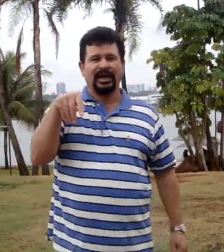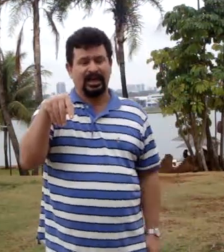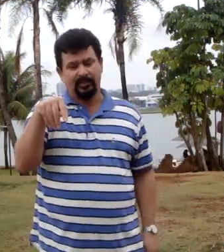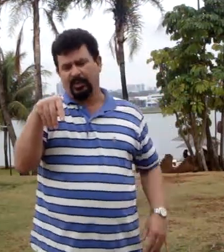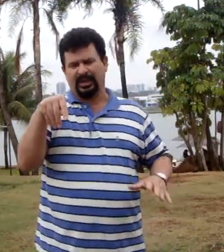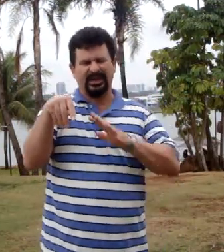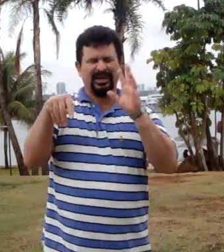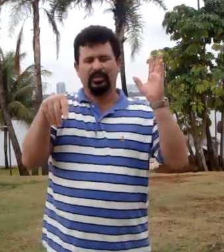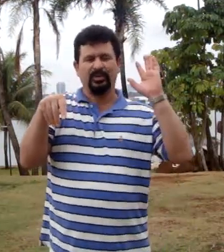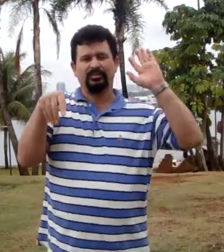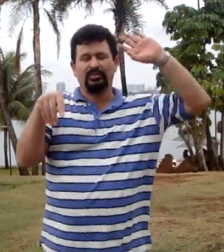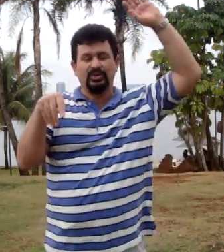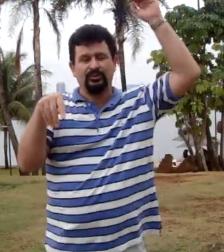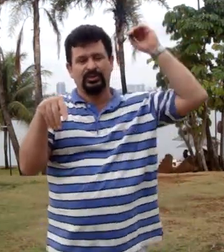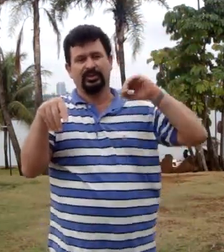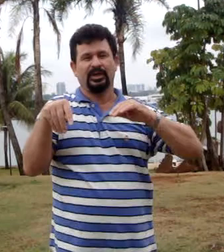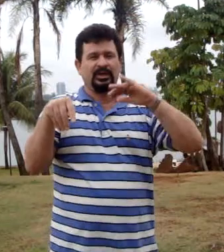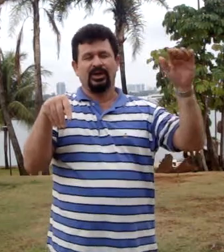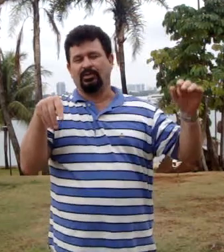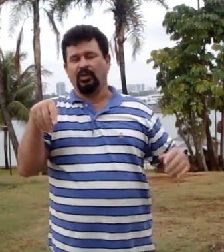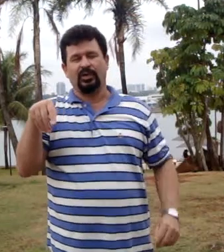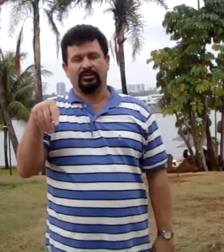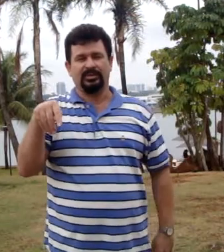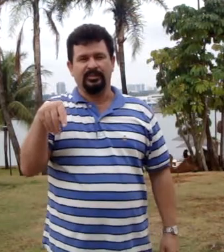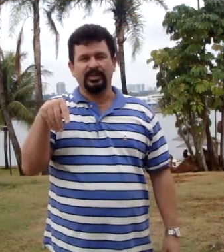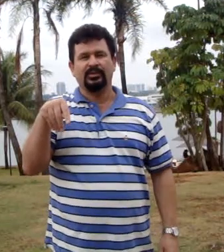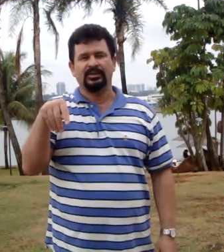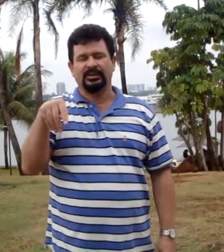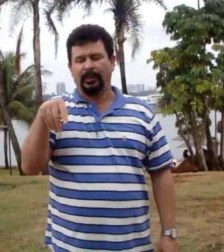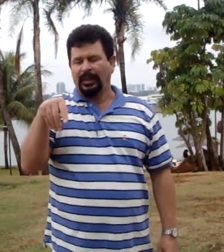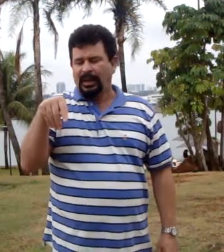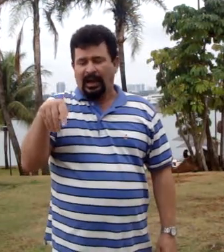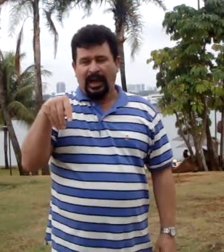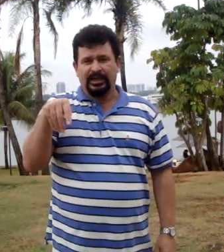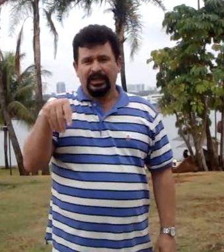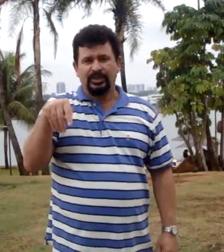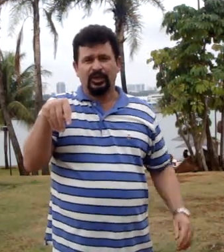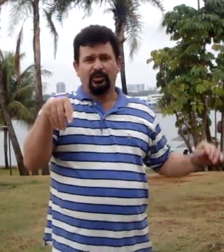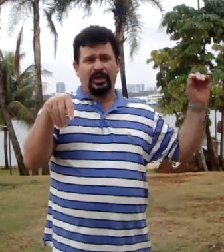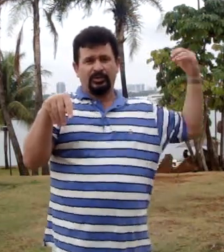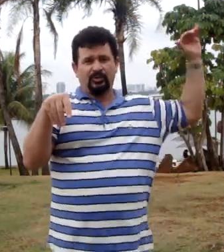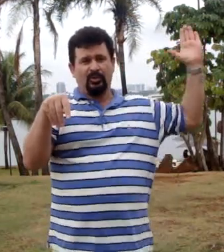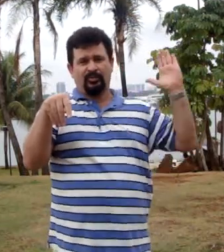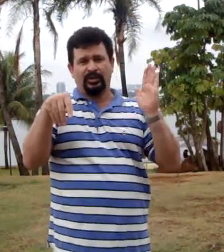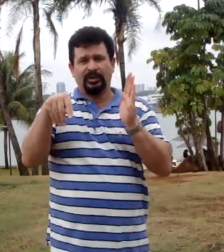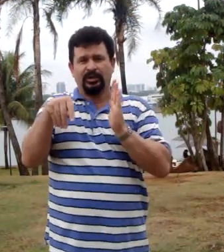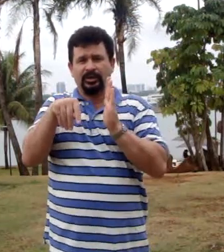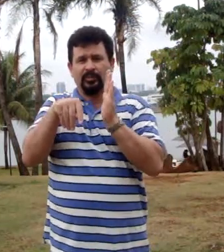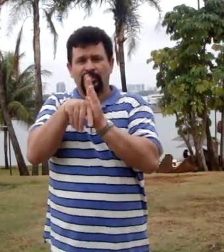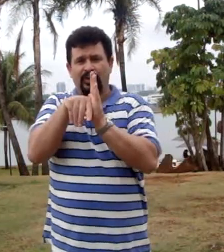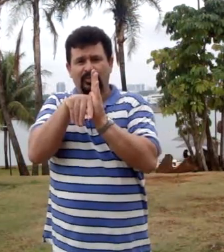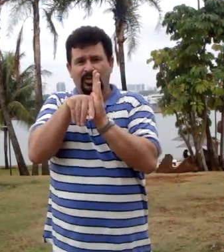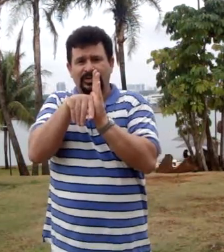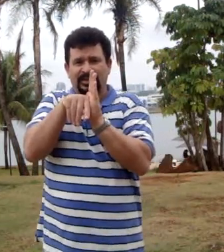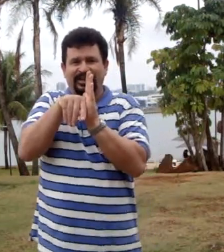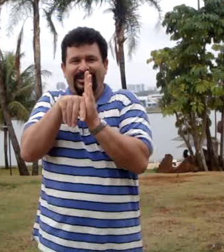aquela mão. Aquela mão é um motivo de chacota, dos amigos e tal. Aí ele chegou lá, senhor do Bonfim, e pôs uma mão assim, né?